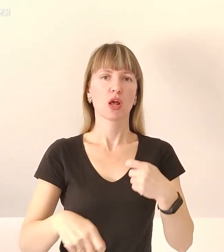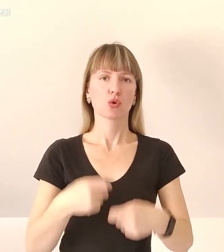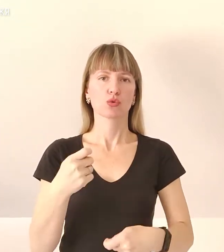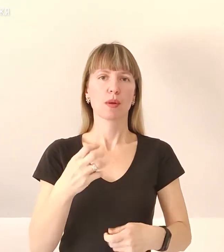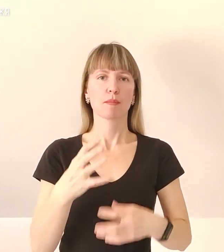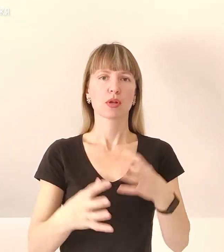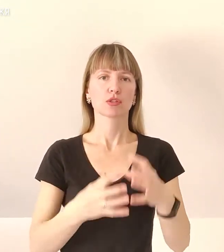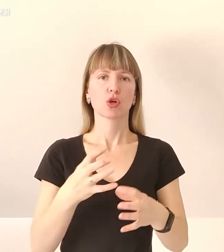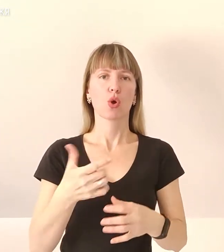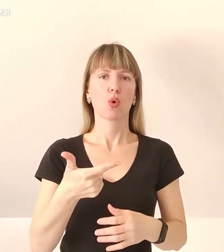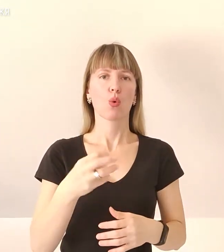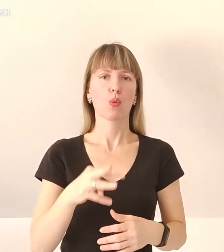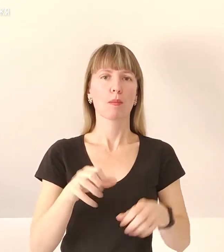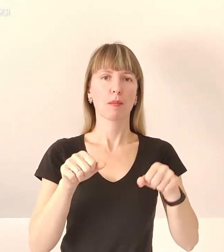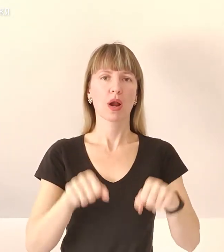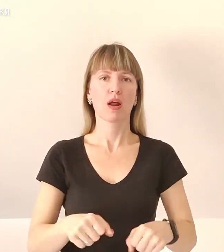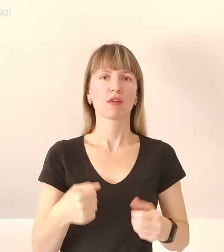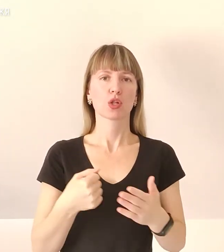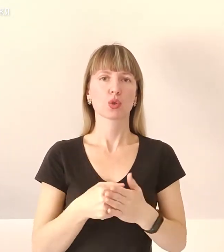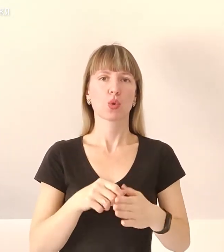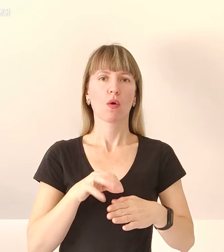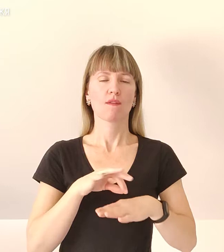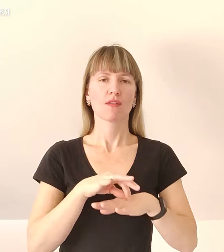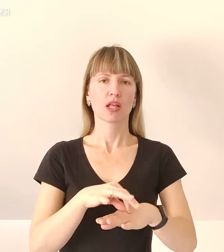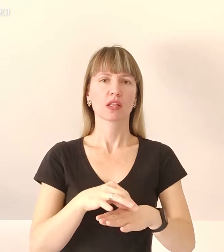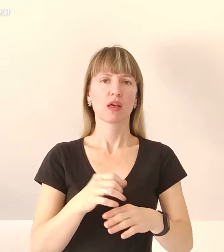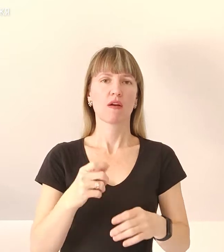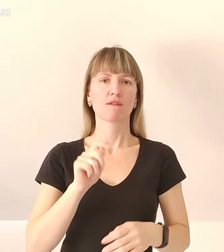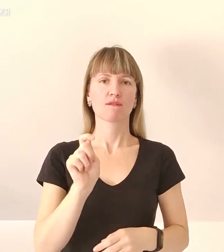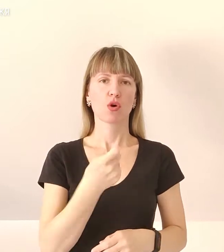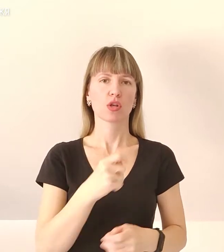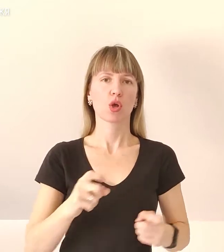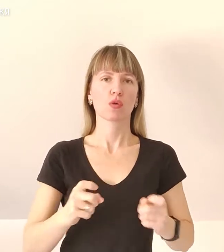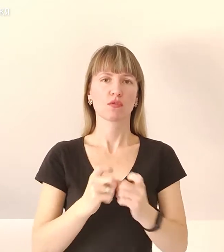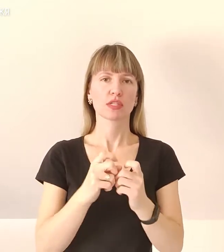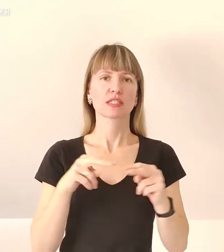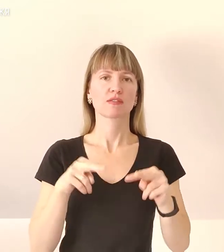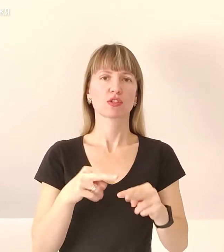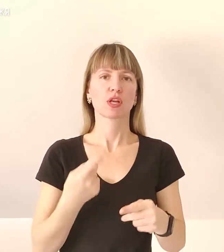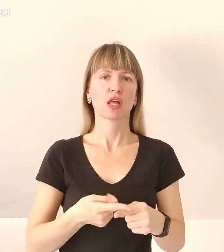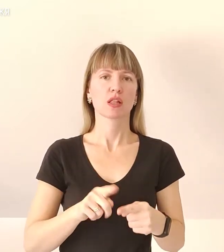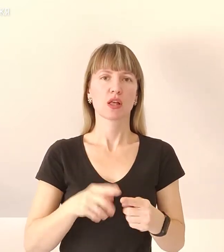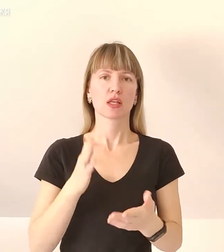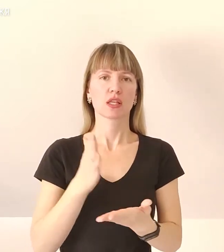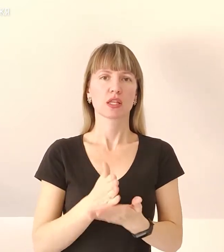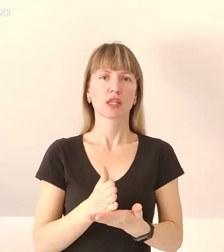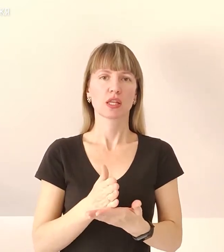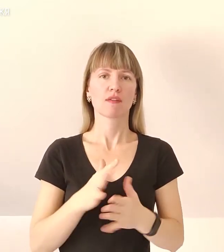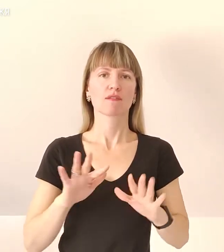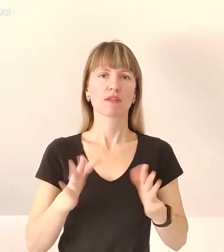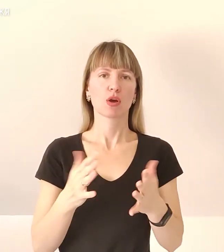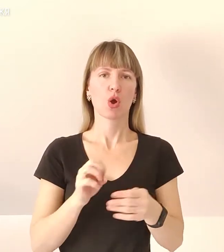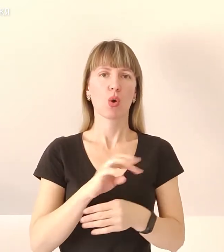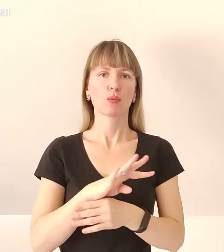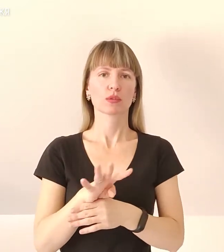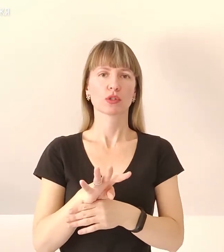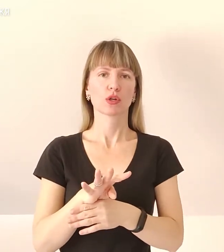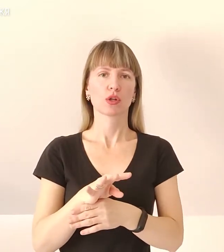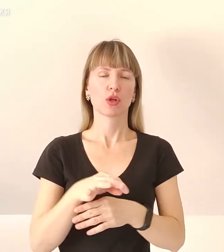гуманітарного права щодо ведення воєнних конфліктів. Звідченням того є випадки обстрілу карети швидкої